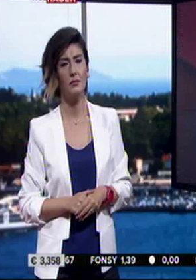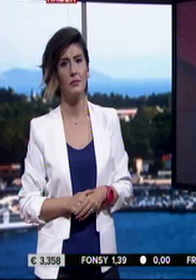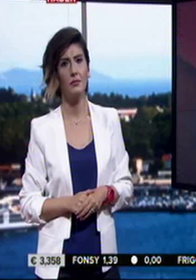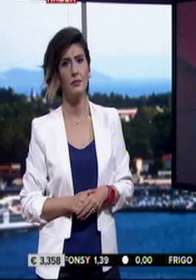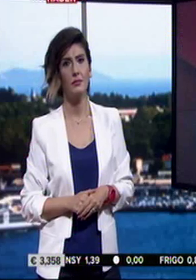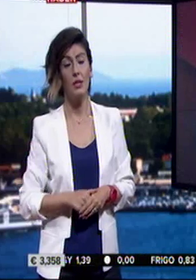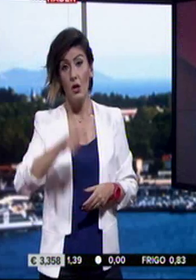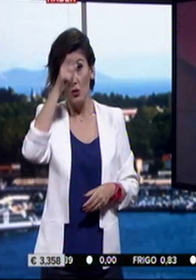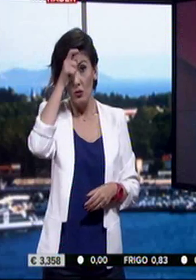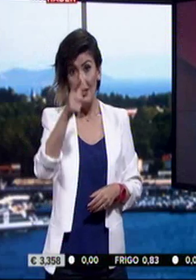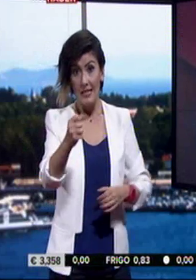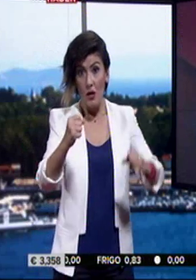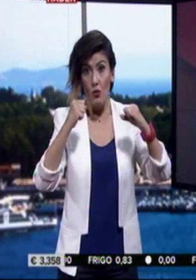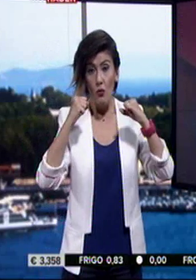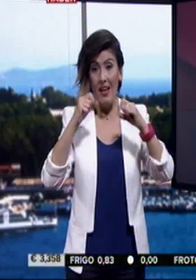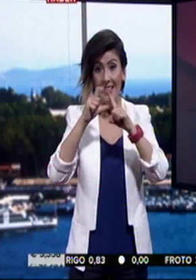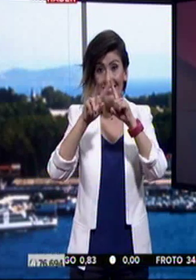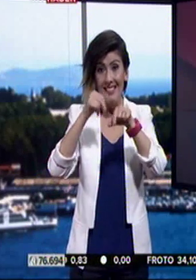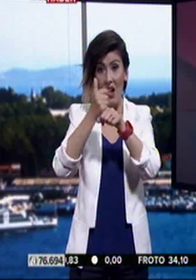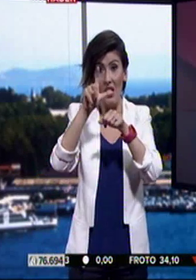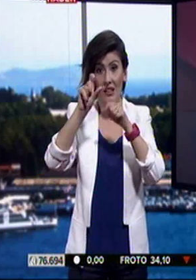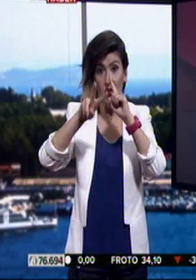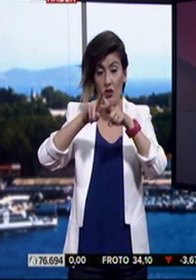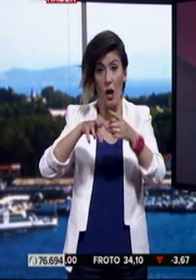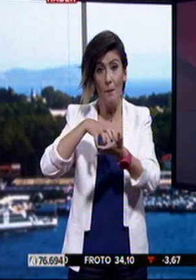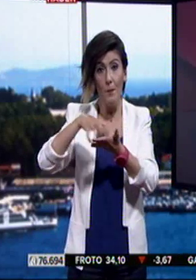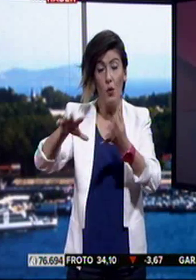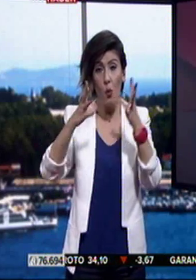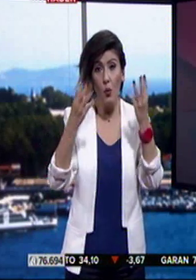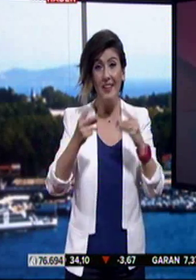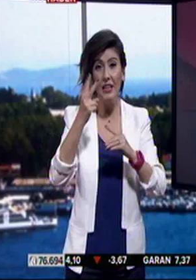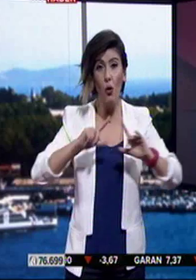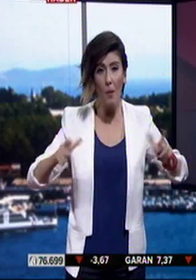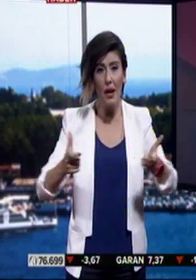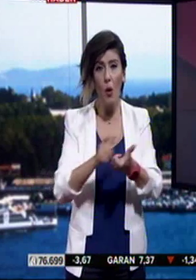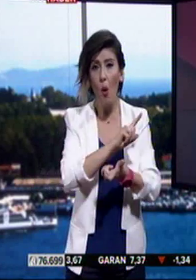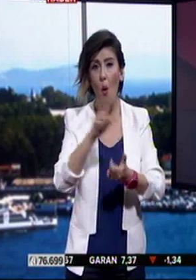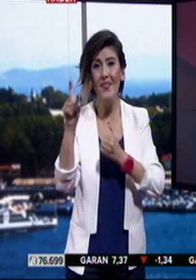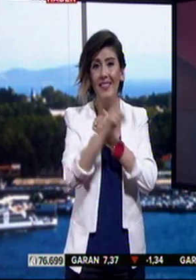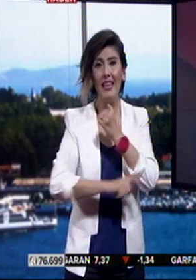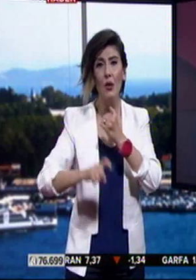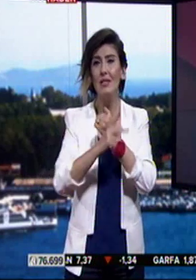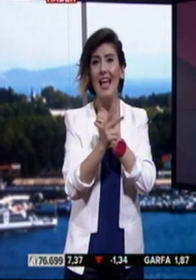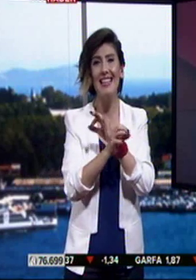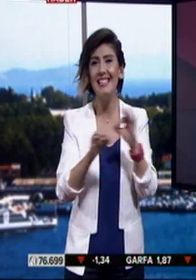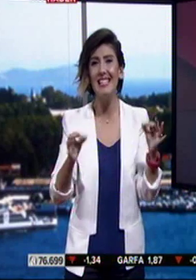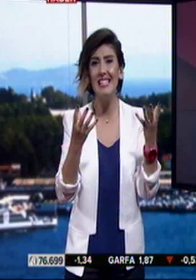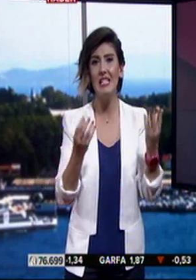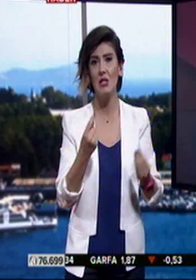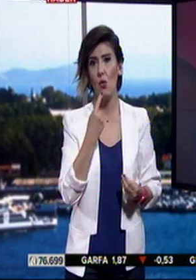Türk Silahlı Kuvvetleri'nin Dağlıca bölgesinde gerçekleştirdiği iki operasyonda 10 terörist etkisiz hale getirildi.